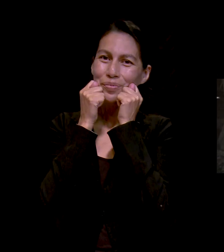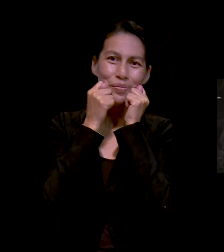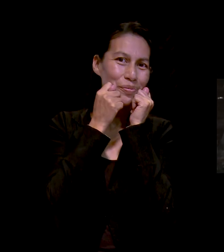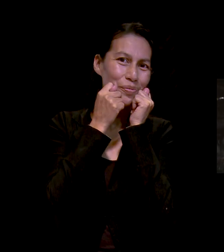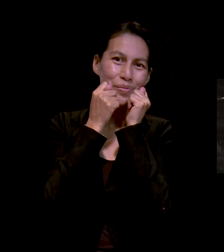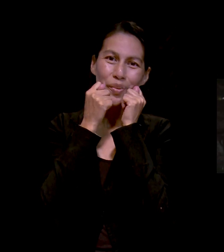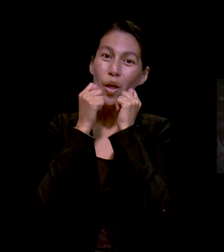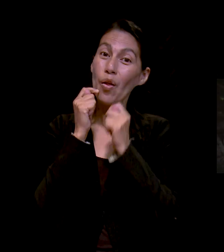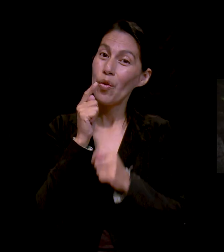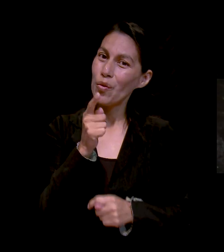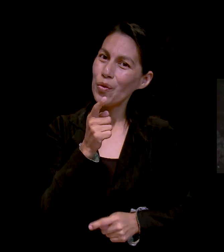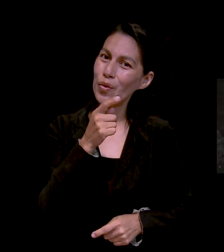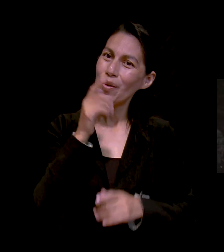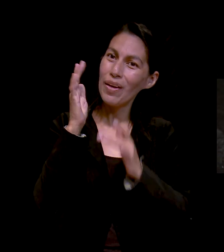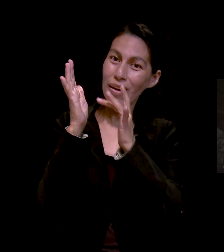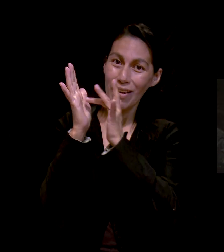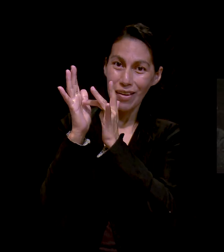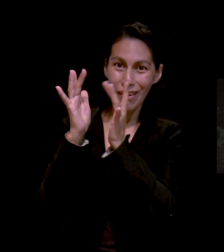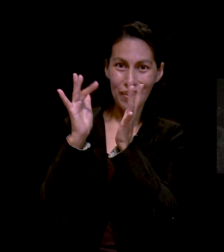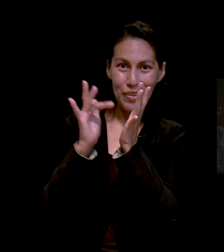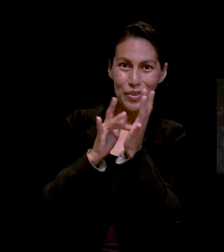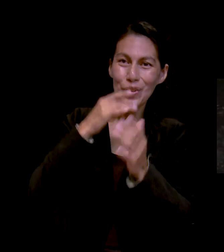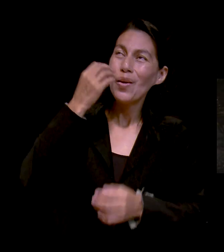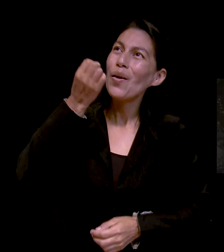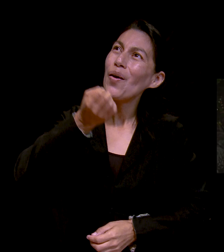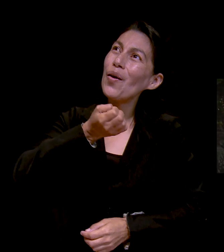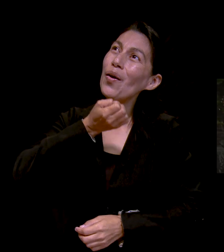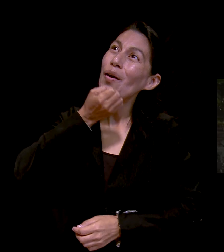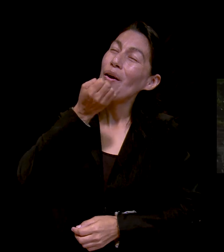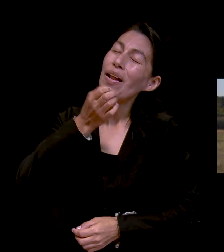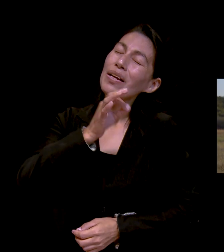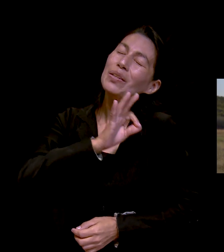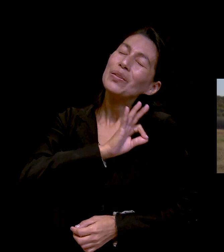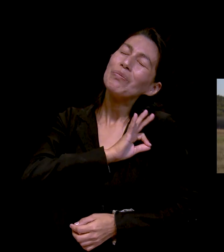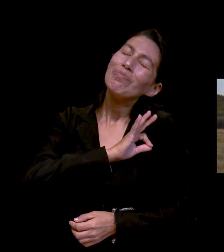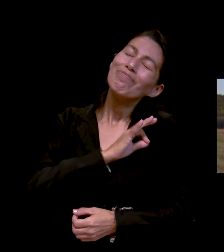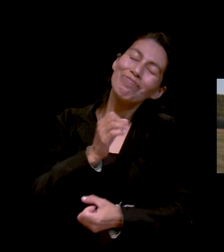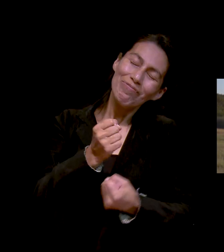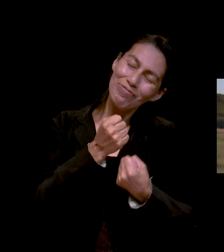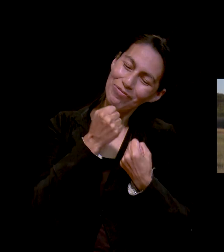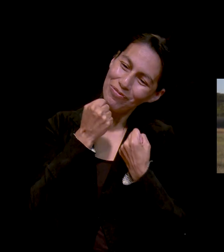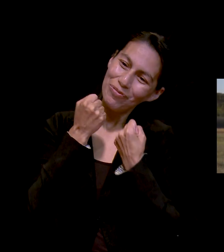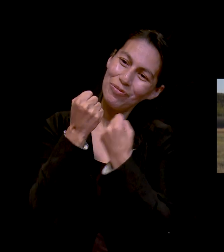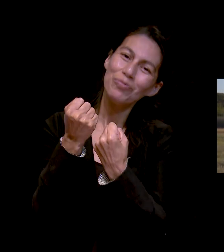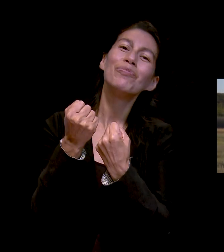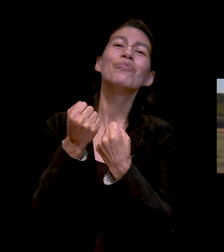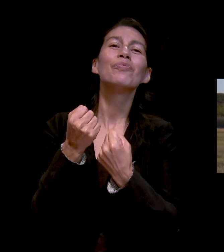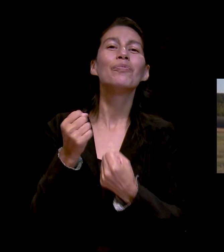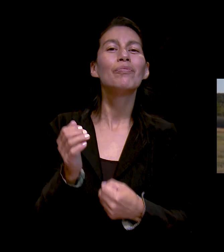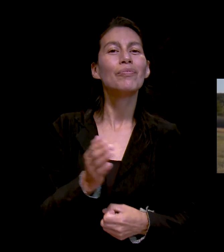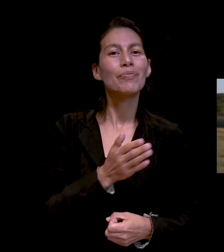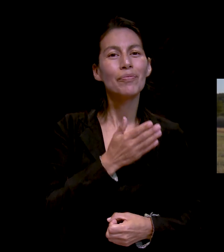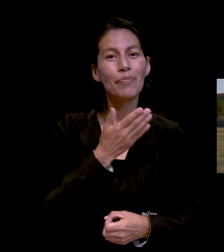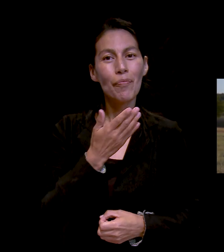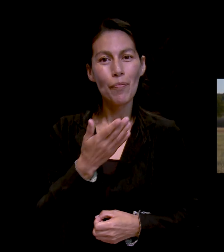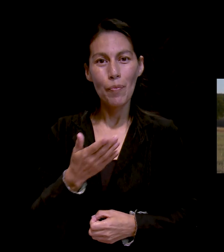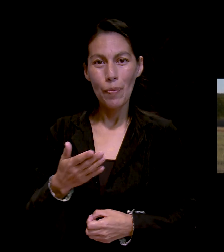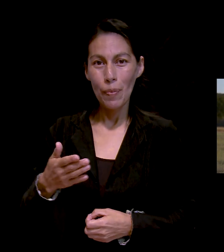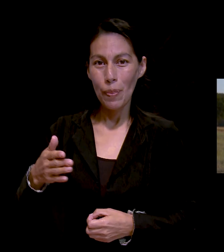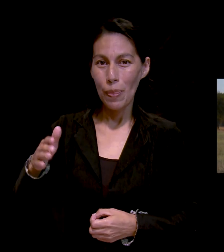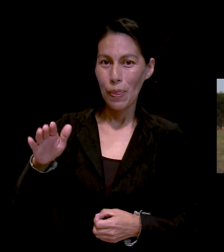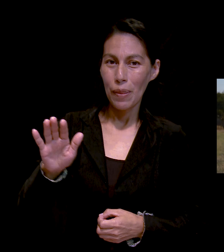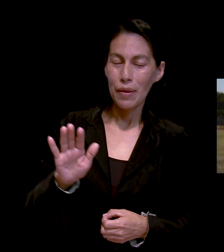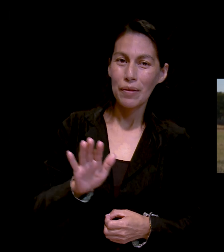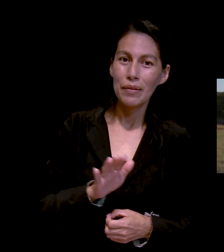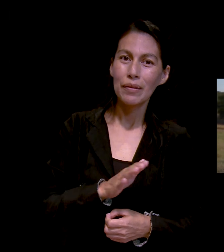con fe y permanece en